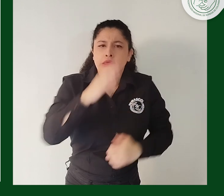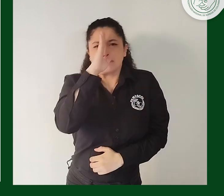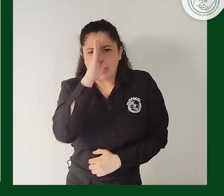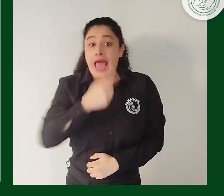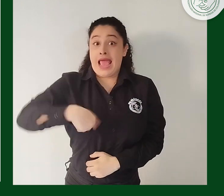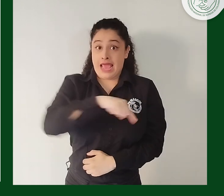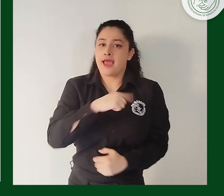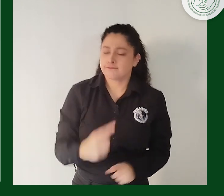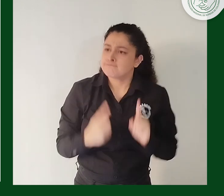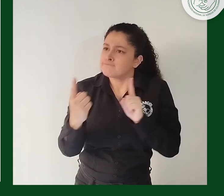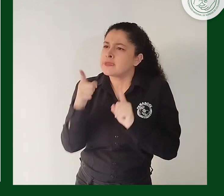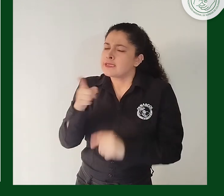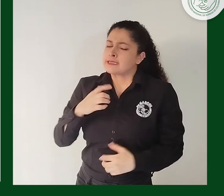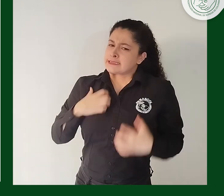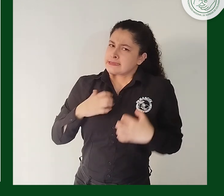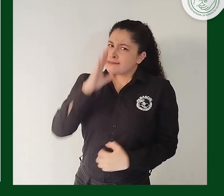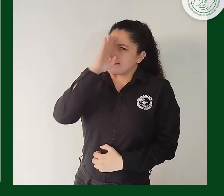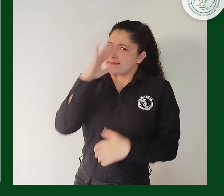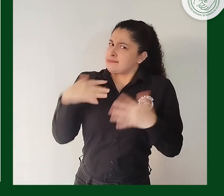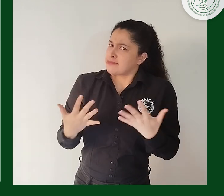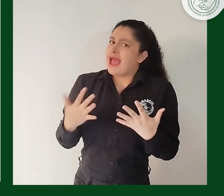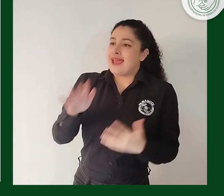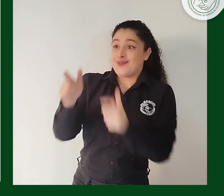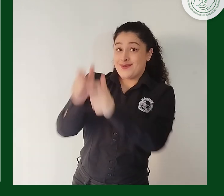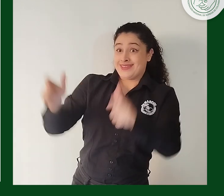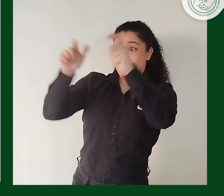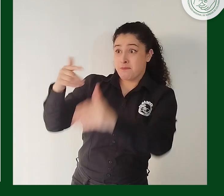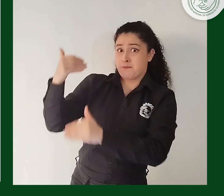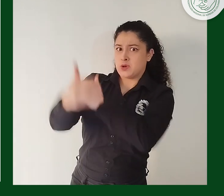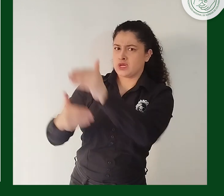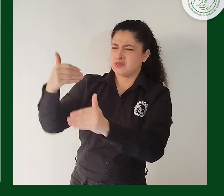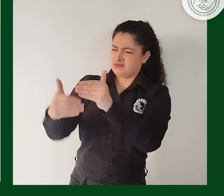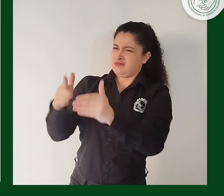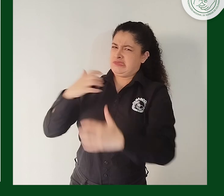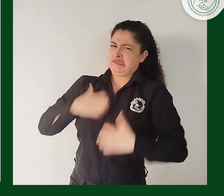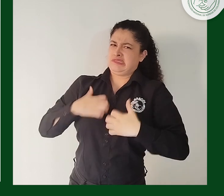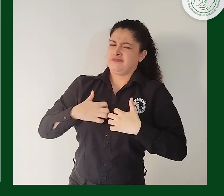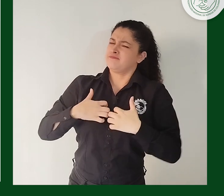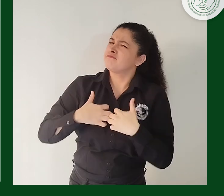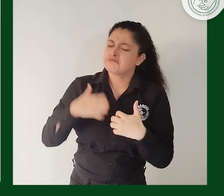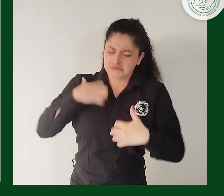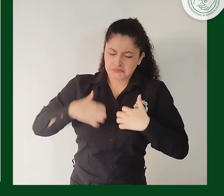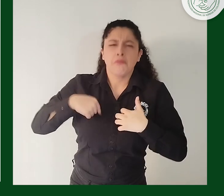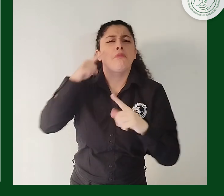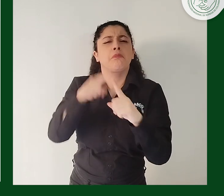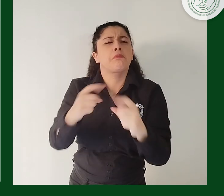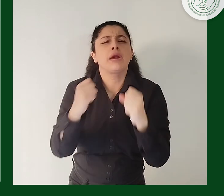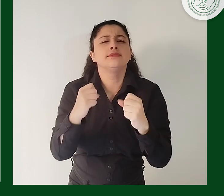que estaba siendo tramitado en el Congreso y principalmente a lo que respecta a la incorporación